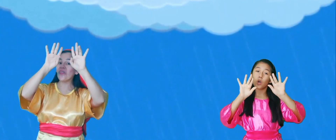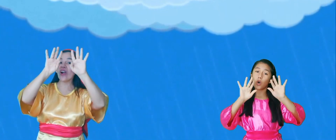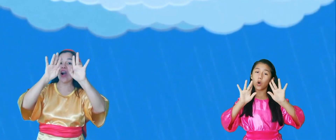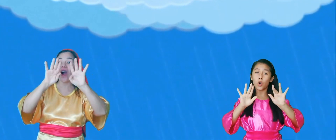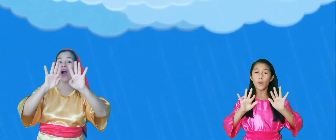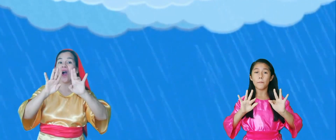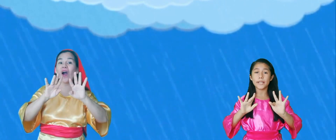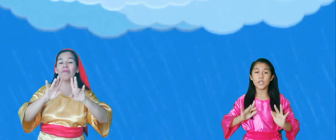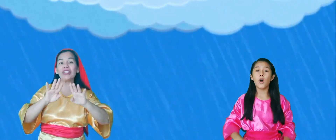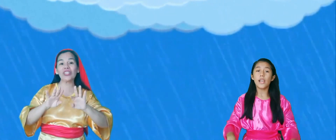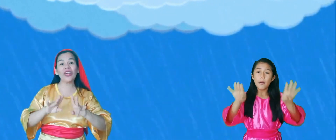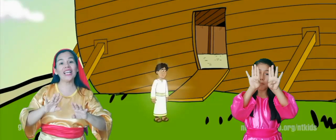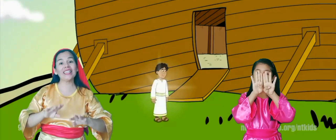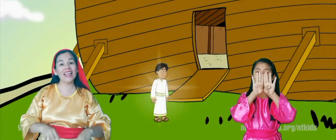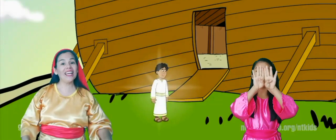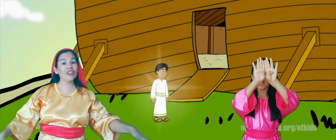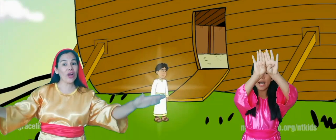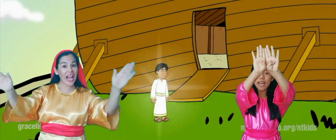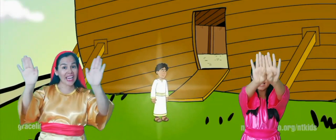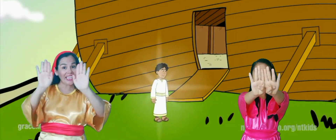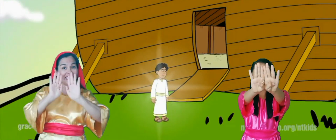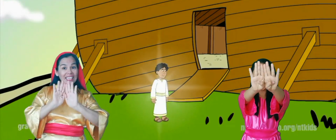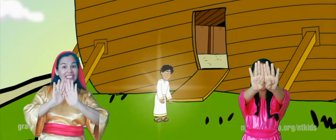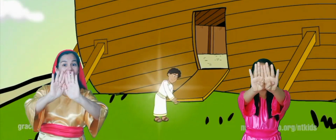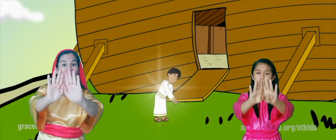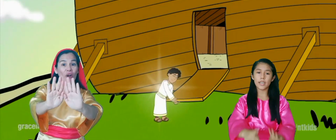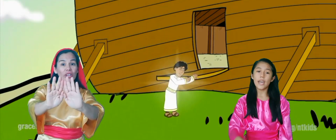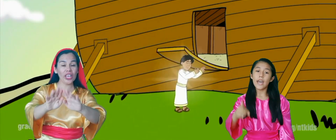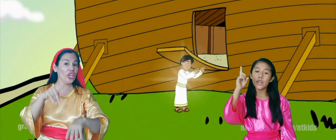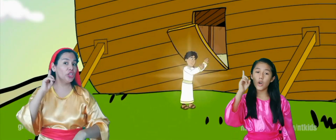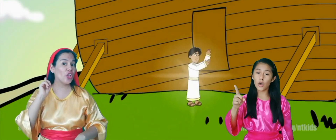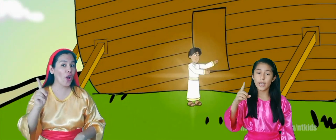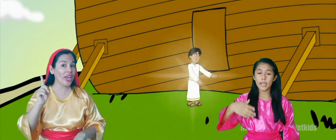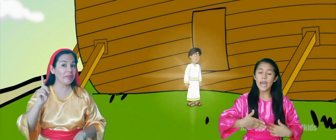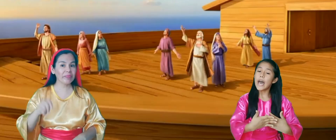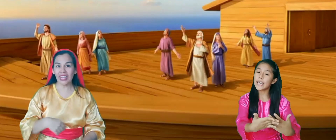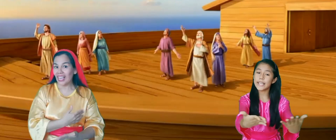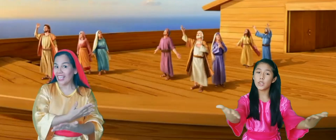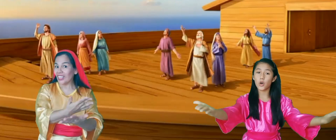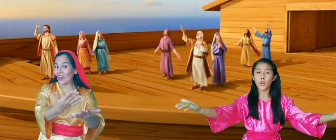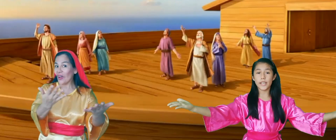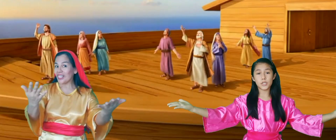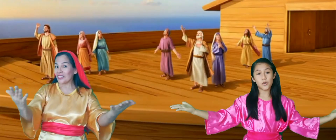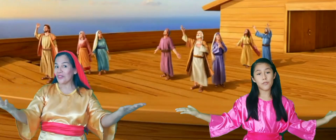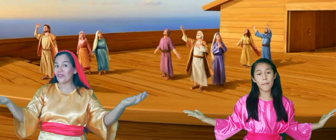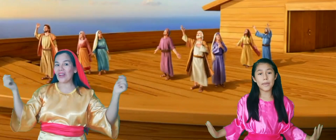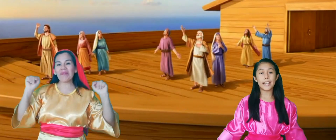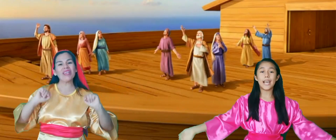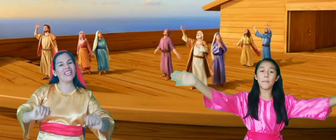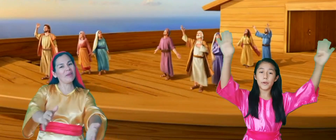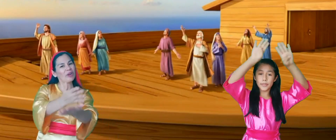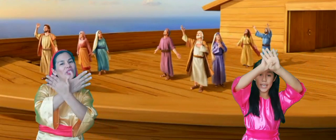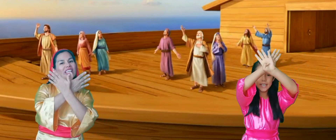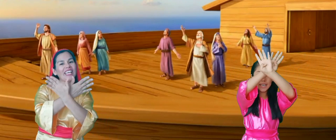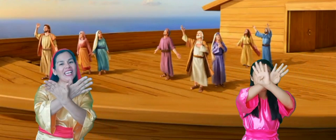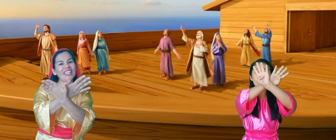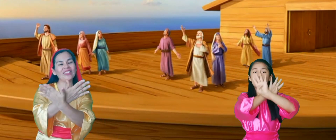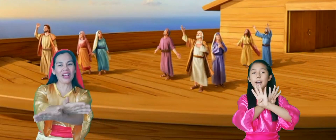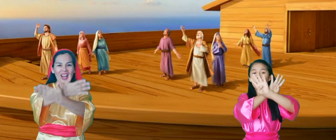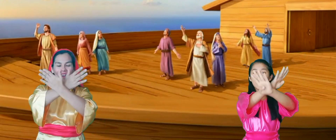lluvio comenzó y la puerta a un ángel ya cerró y Noé y toda su familia